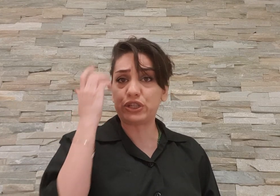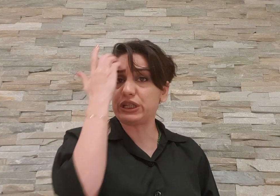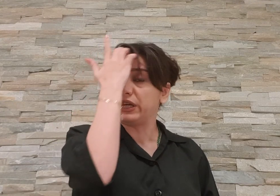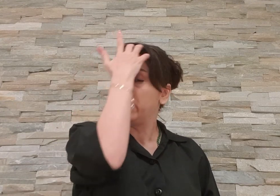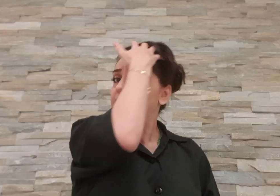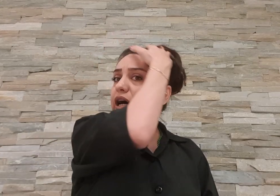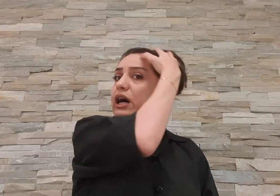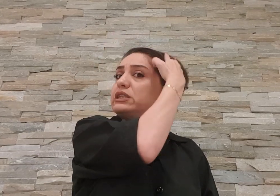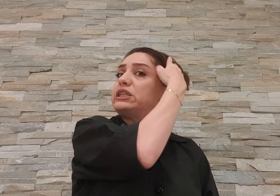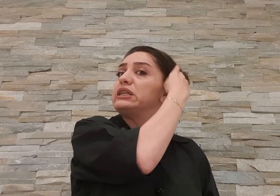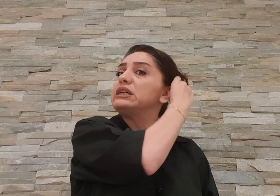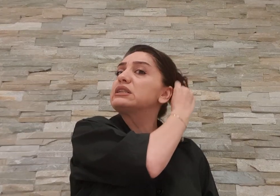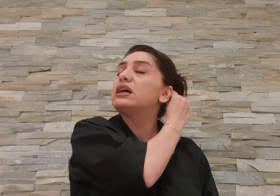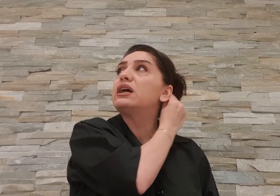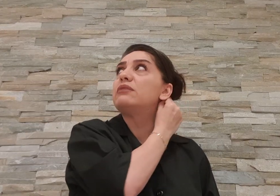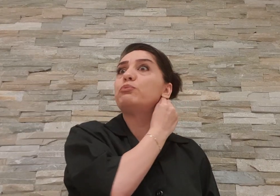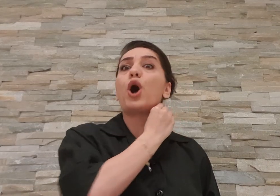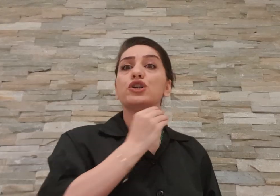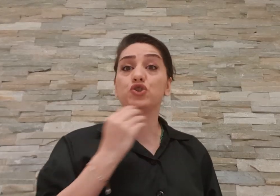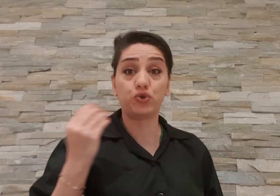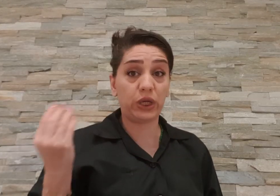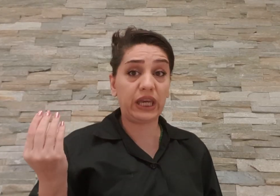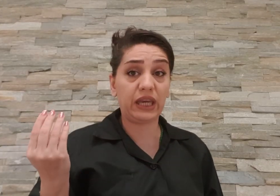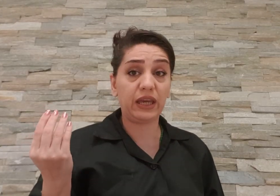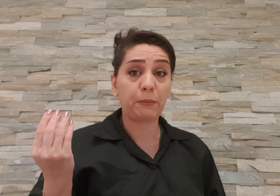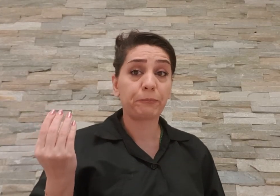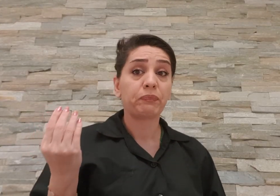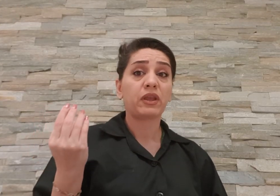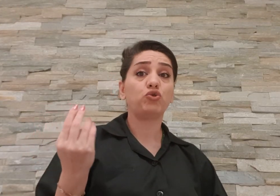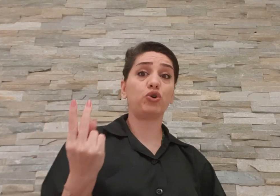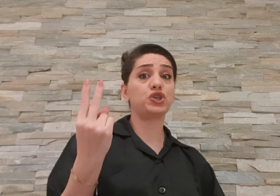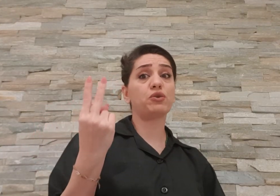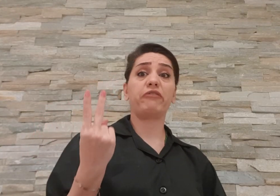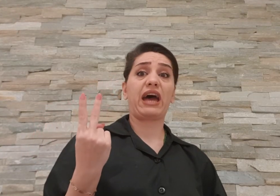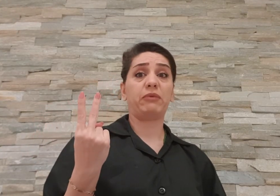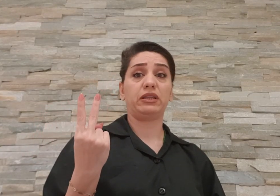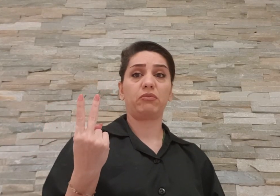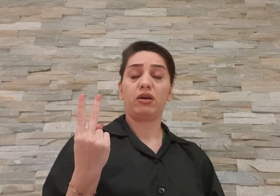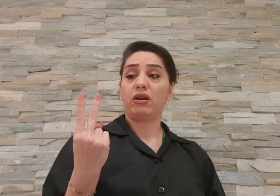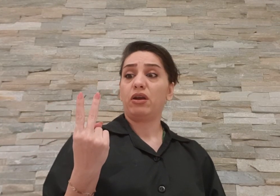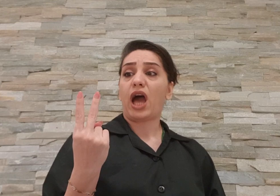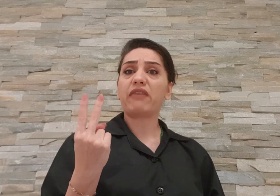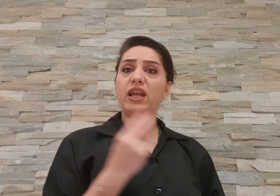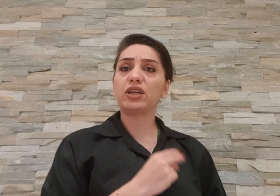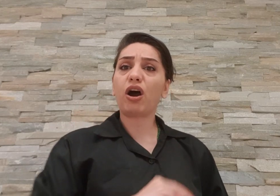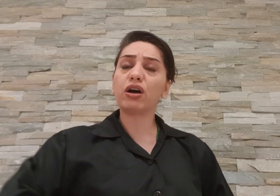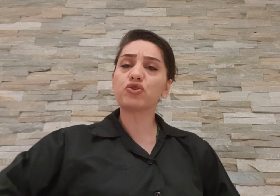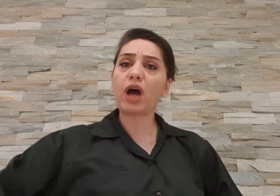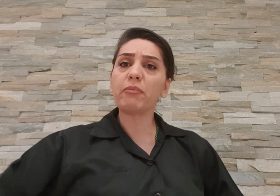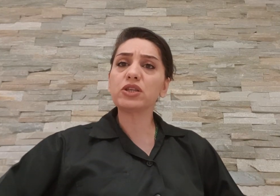چیز بازجویه دو چیز رو ما فهمیدیم اولین که آقا شما هم من